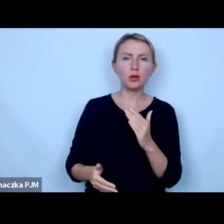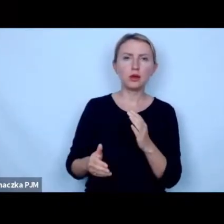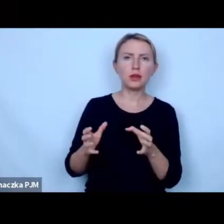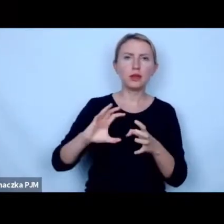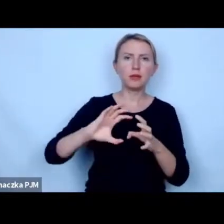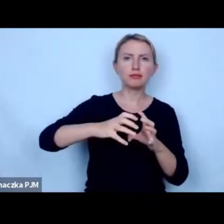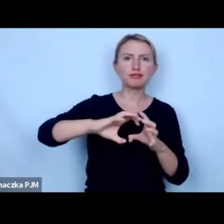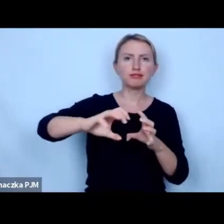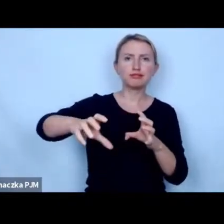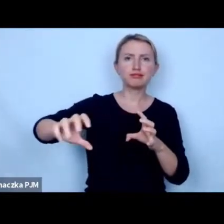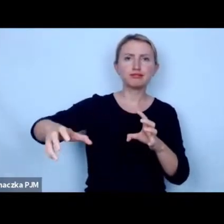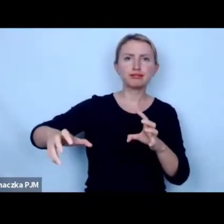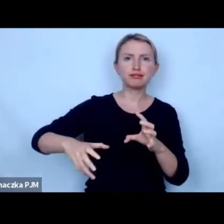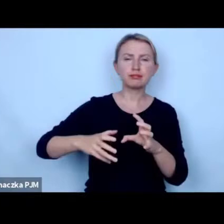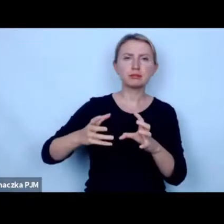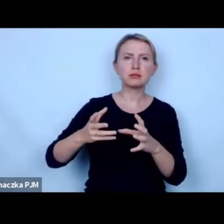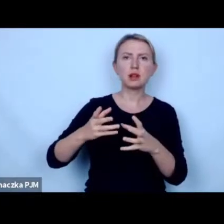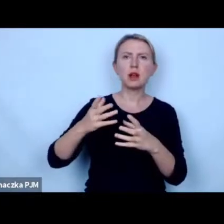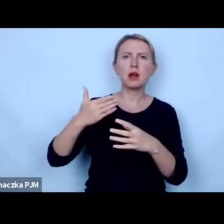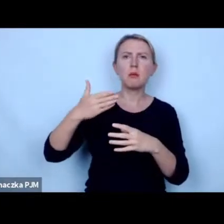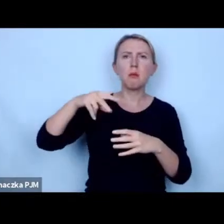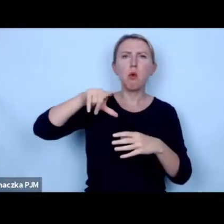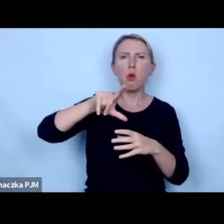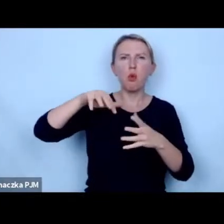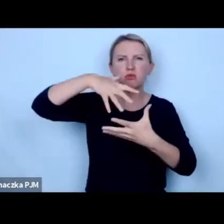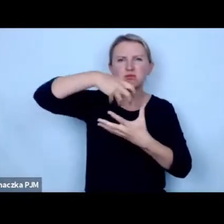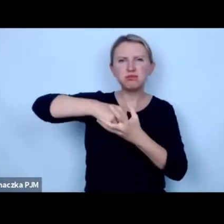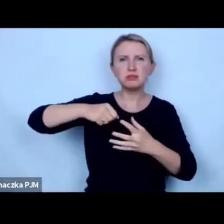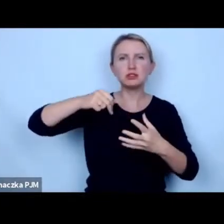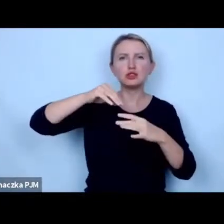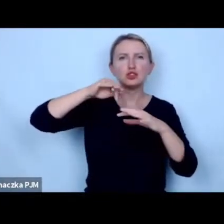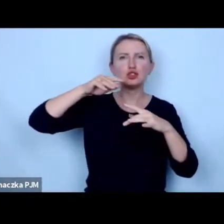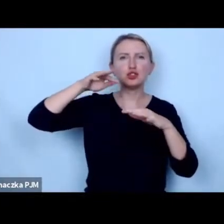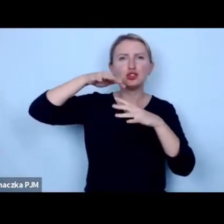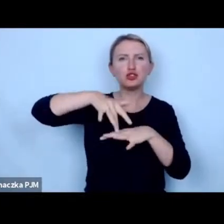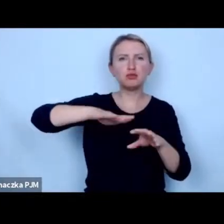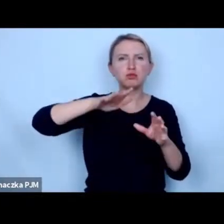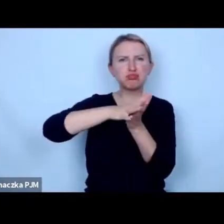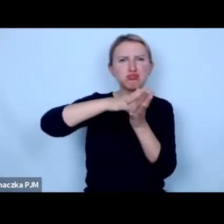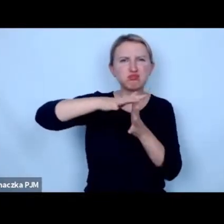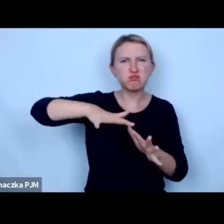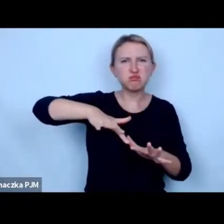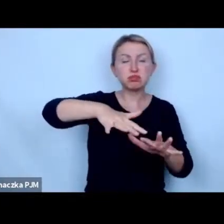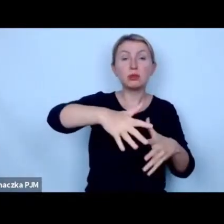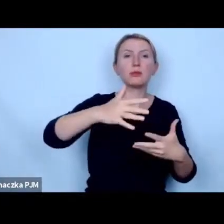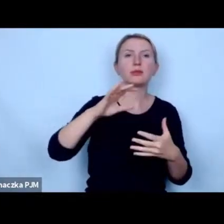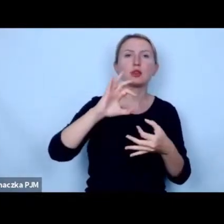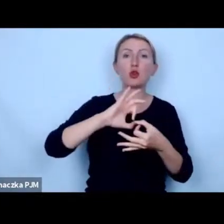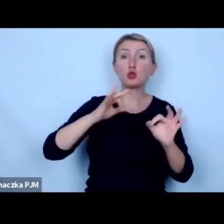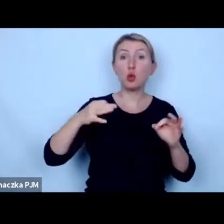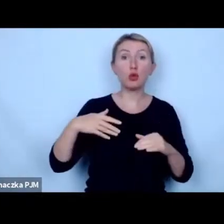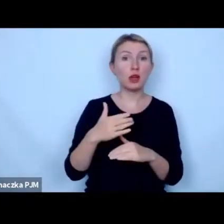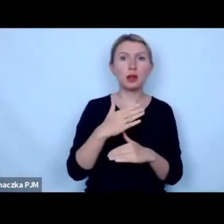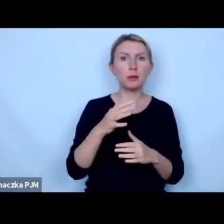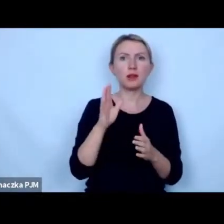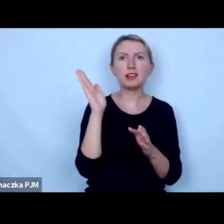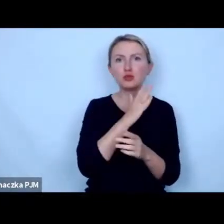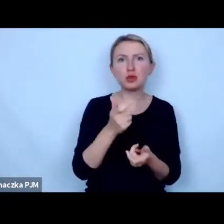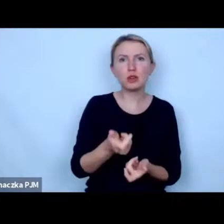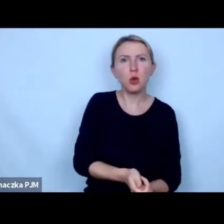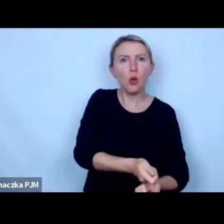gatunki tam żyjące zamulenia rzek i tak dalej i tak dalej no to złote rybki nie odławia się tam na sztuki